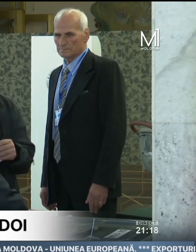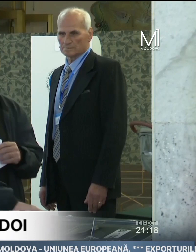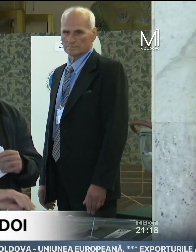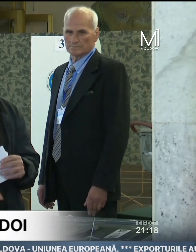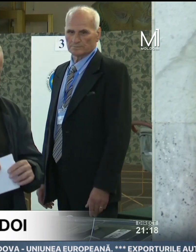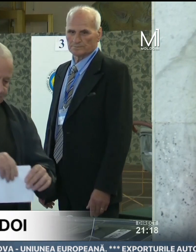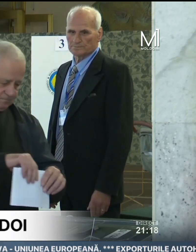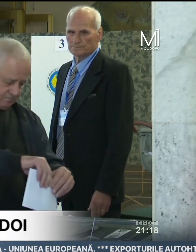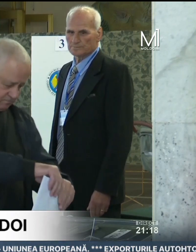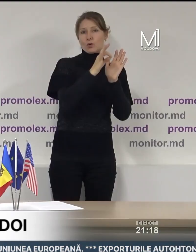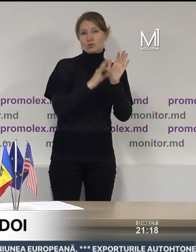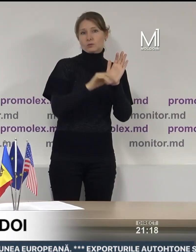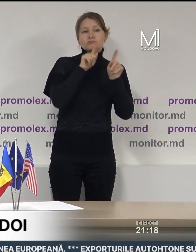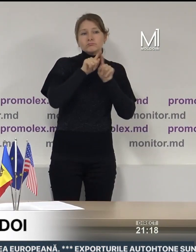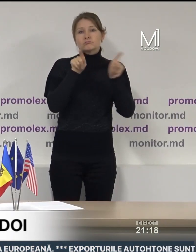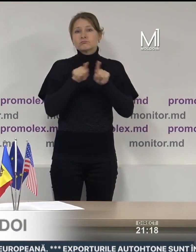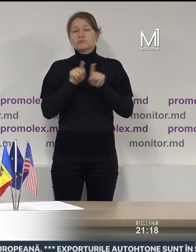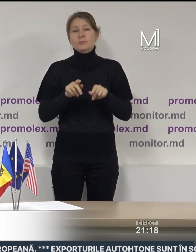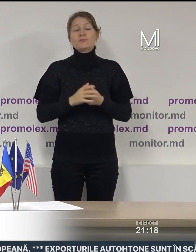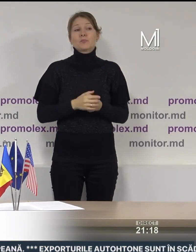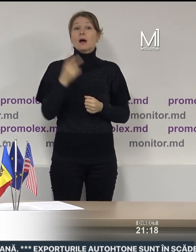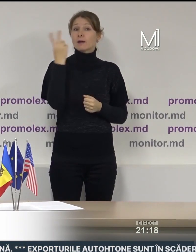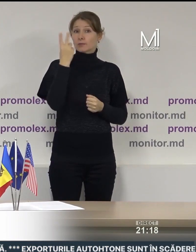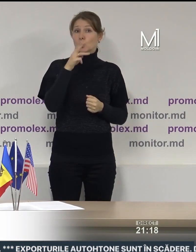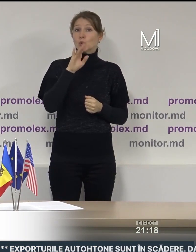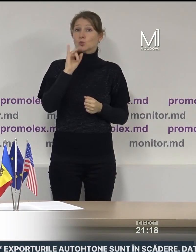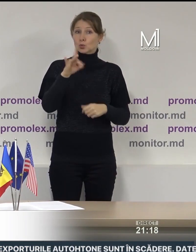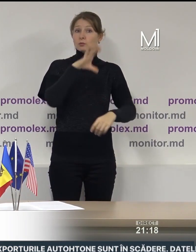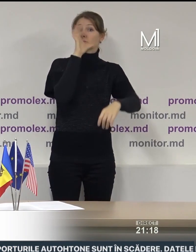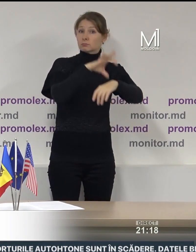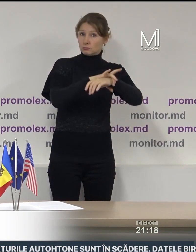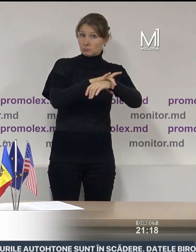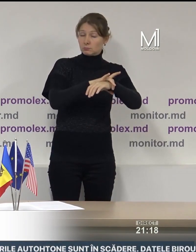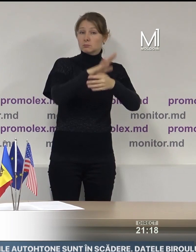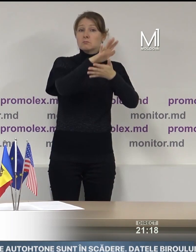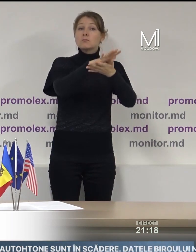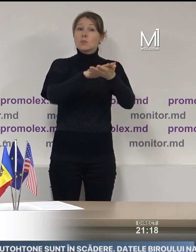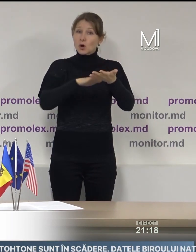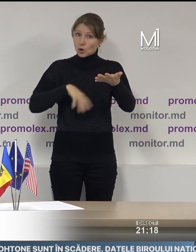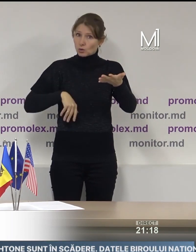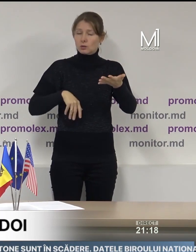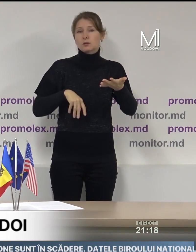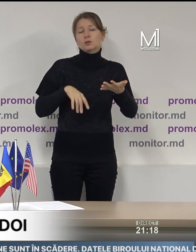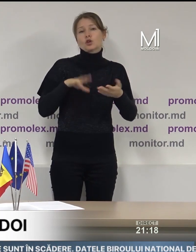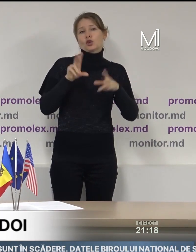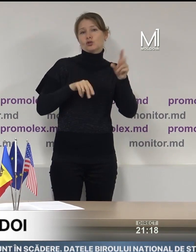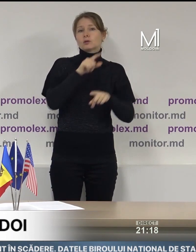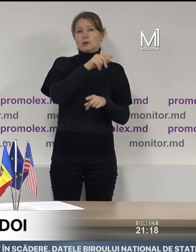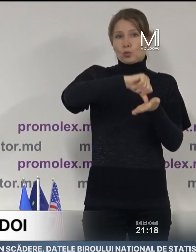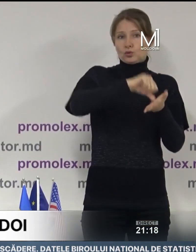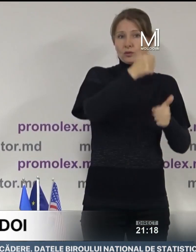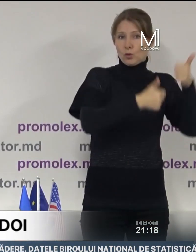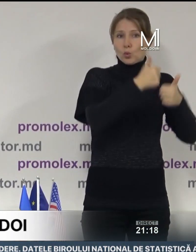resurselor administrative. În turul 2 de scrutin am constatat în continuare utilizarea abuzivă a resurselor administrative.